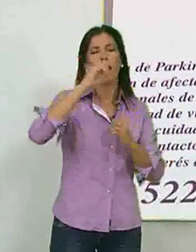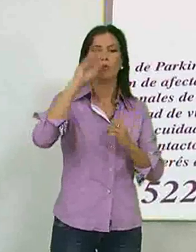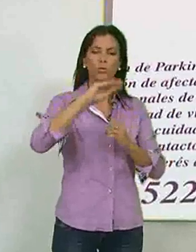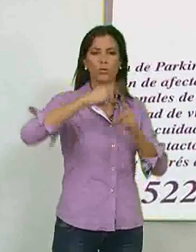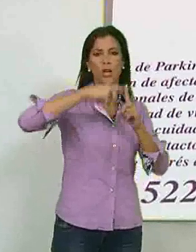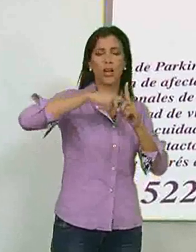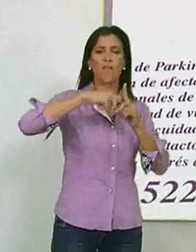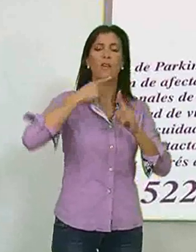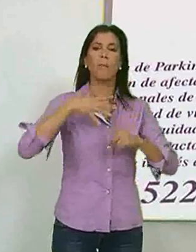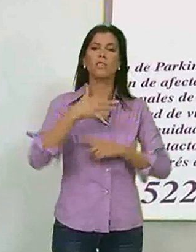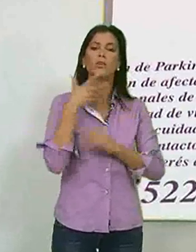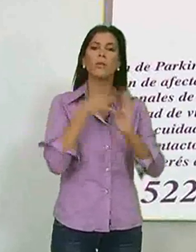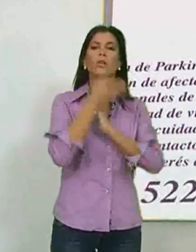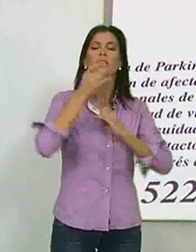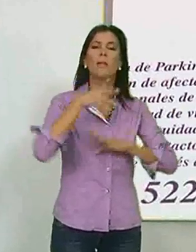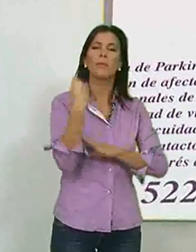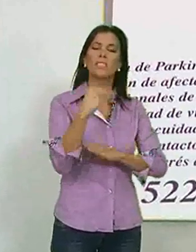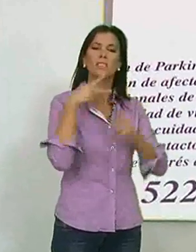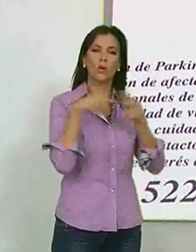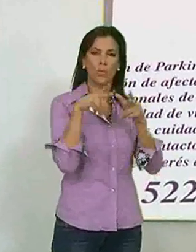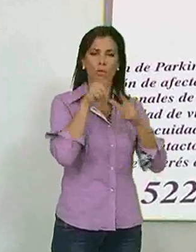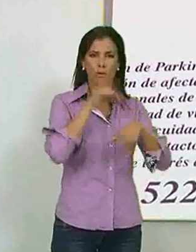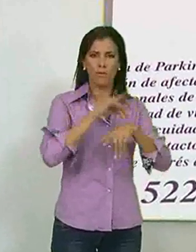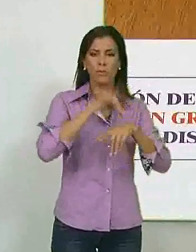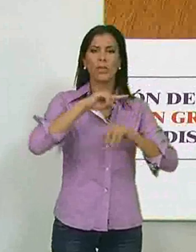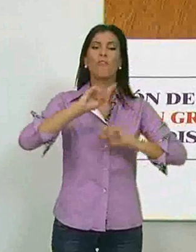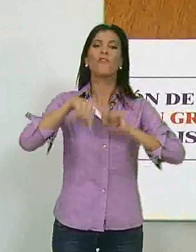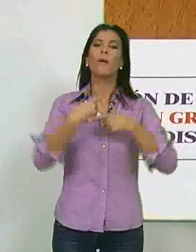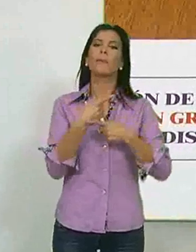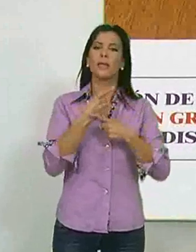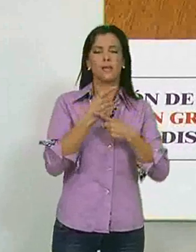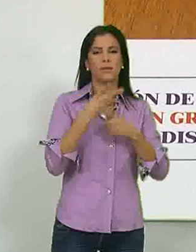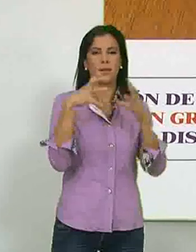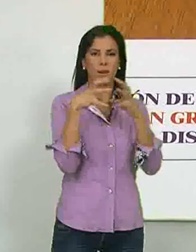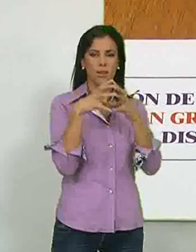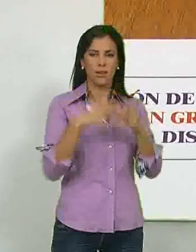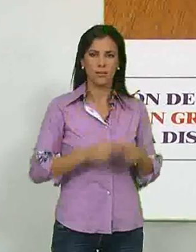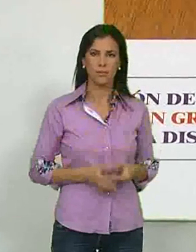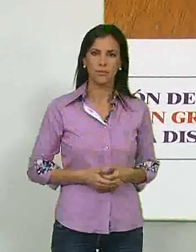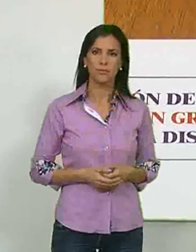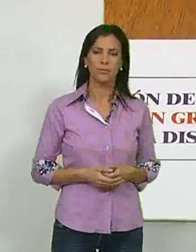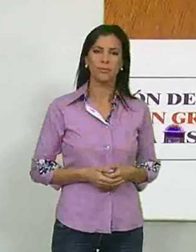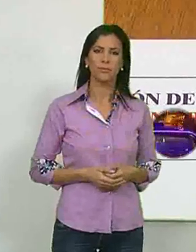enfermedad según explicó el presidente de la agrupación de enfermos y familiares de Granada.